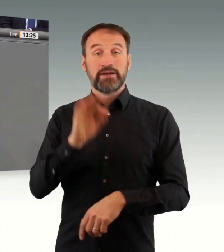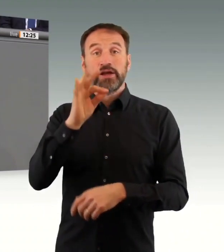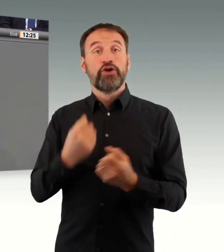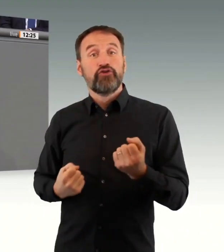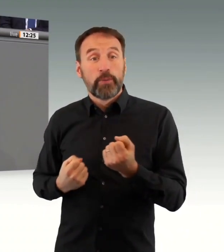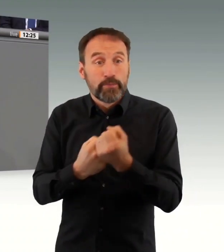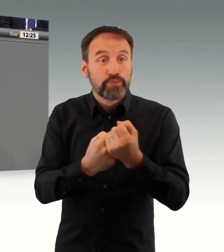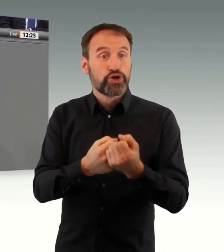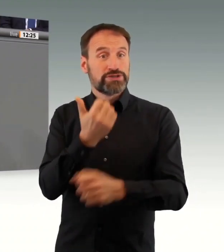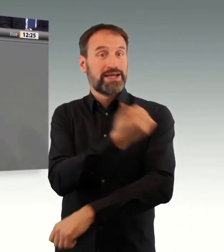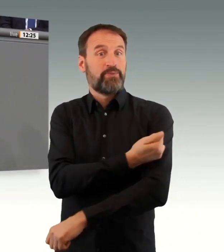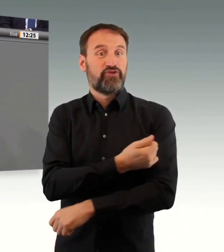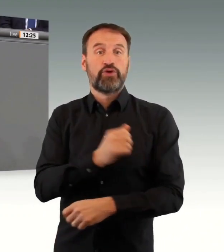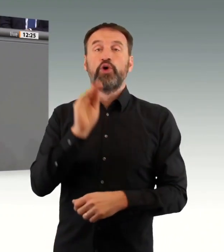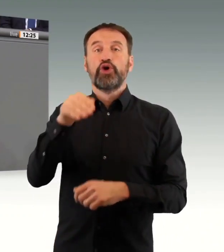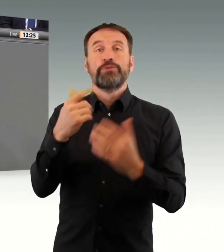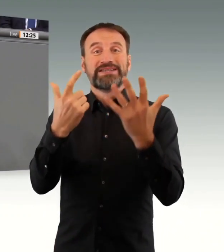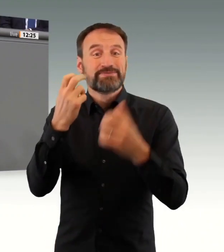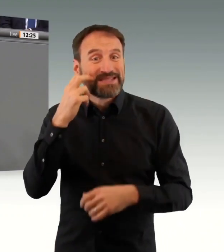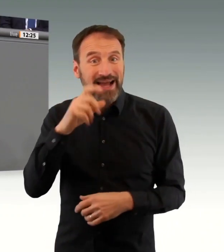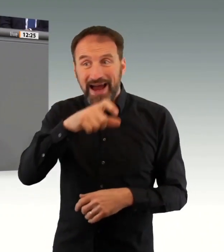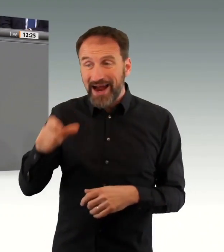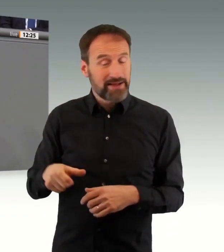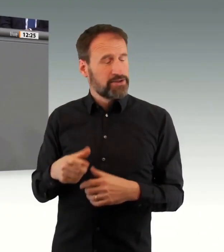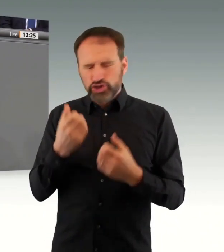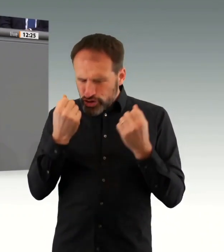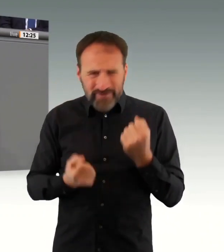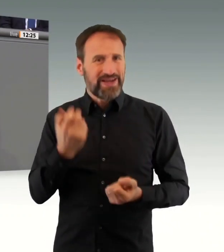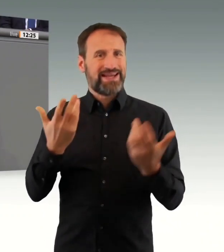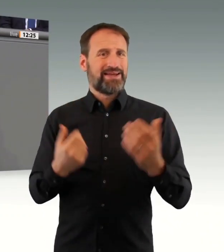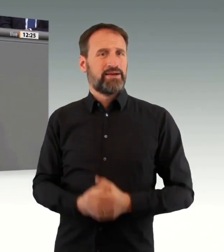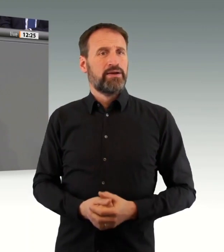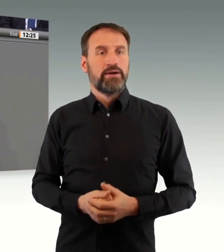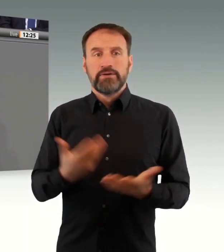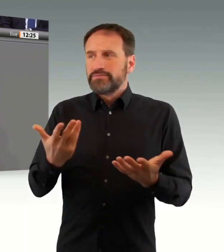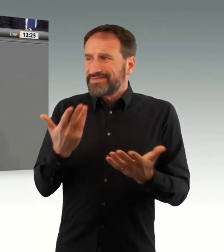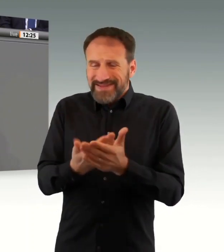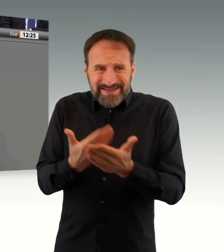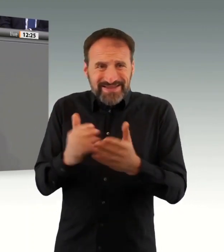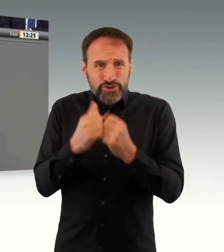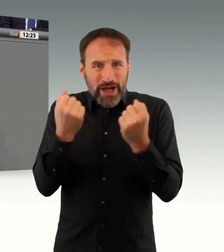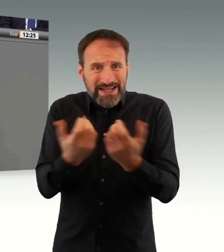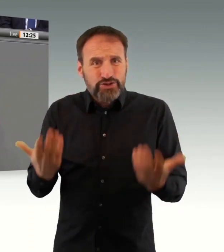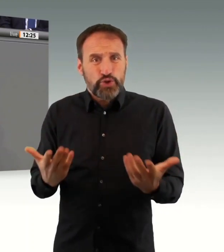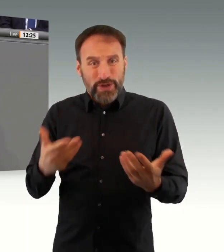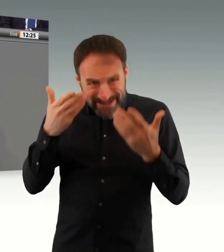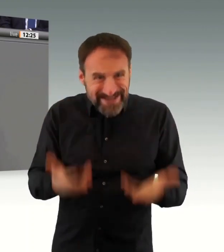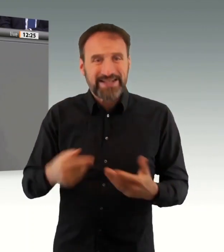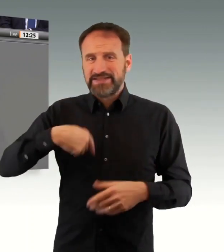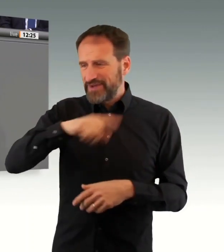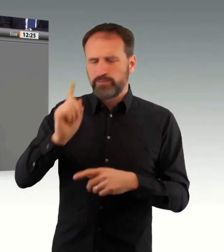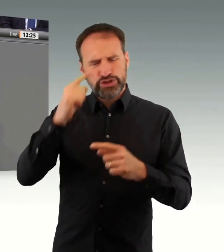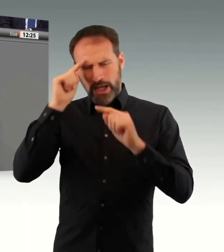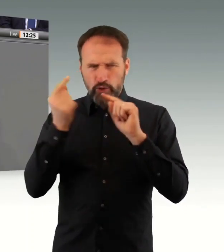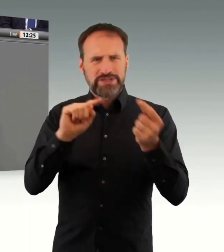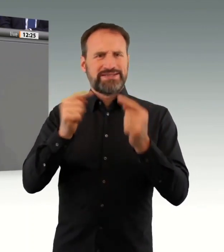um Instrumentenkästen im 28a von Instrumenten, die überhaupt nicht wahrgenommen worden sind in den letzten